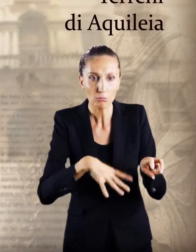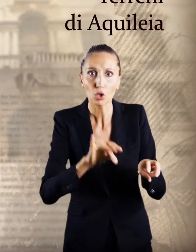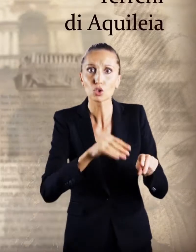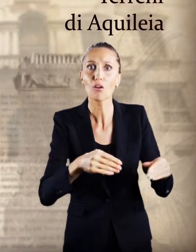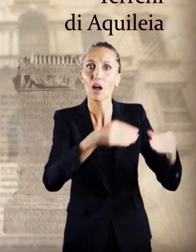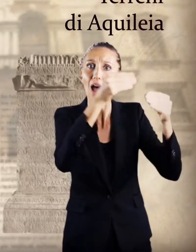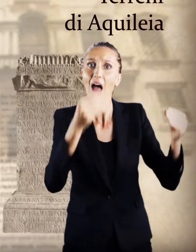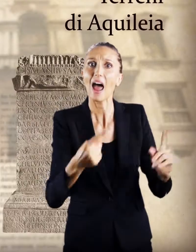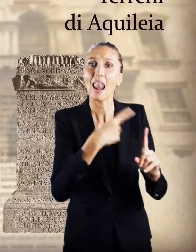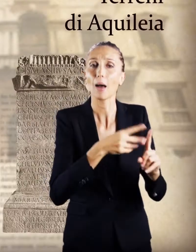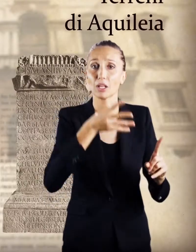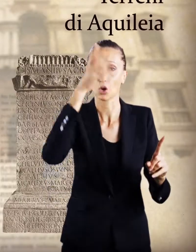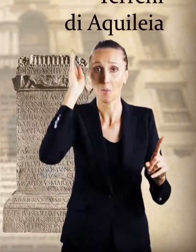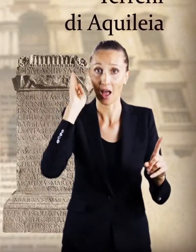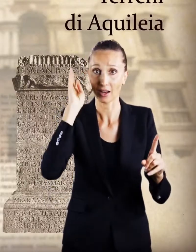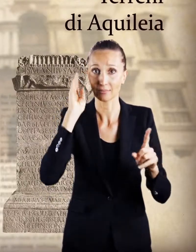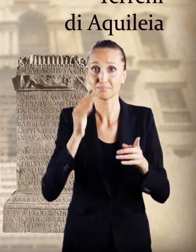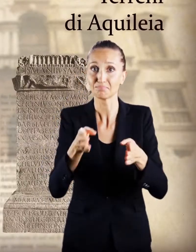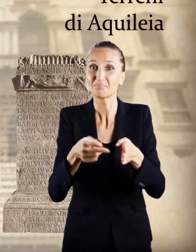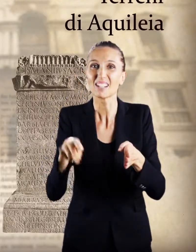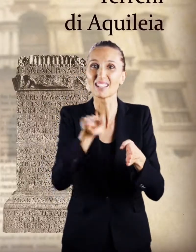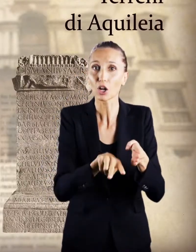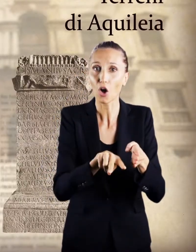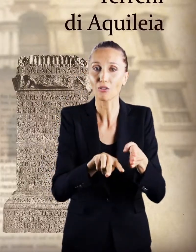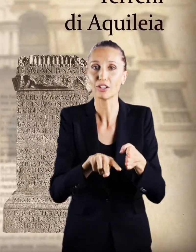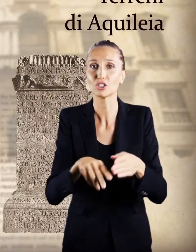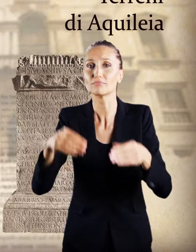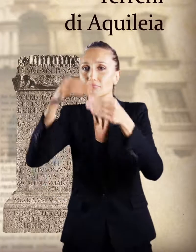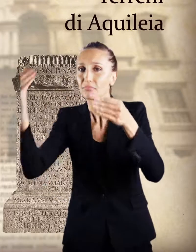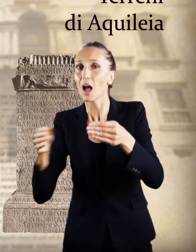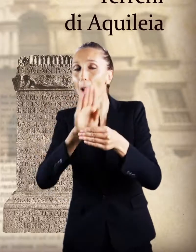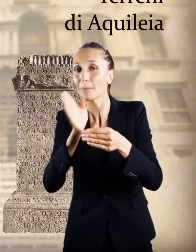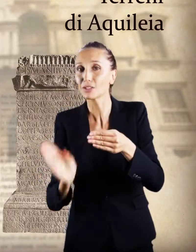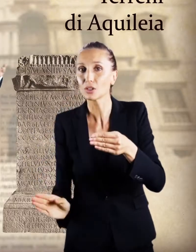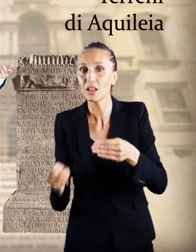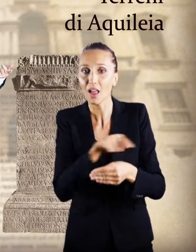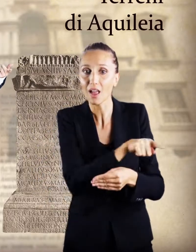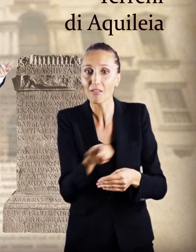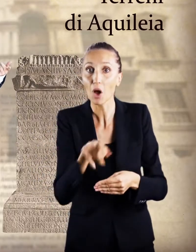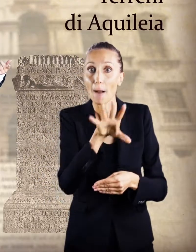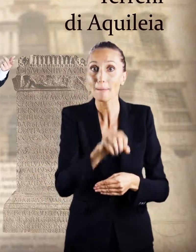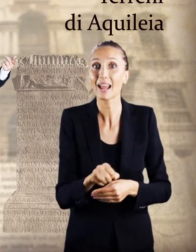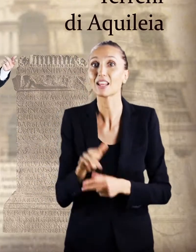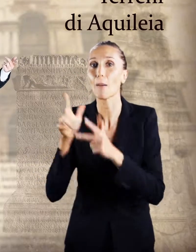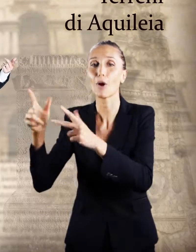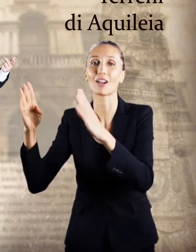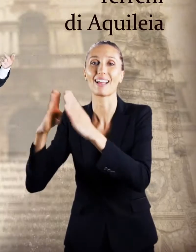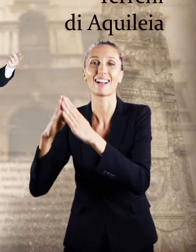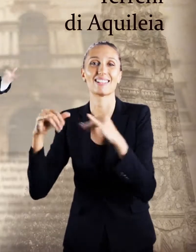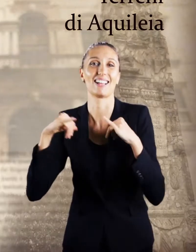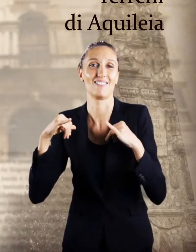rinvenne lapidi romane, dei sarcofagi, dei bassi rilievi che volle portare ad ornamento della sua